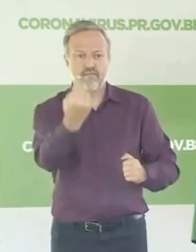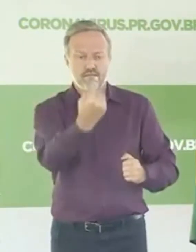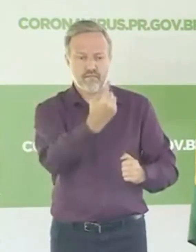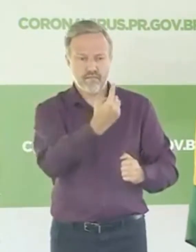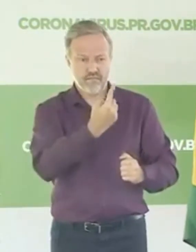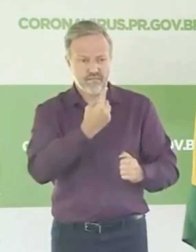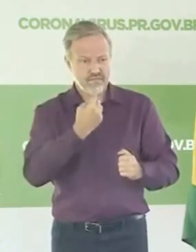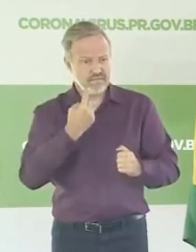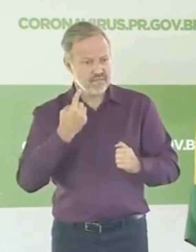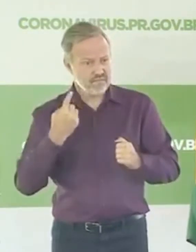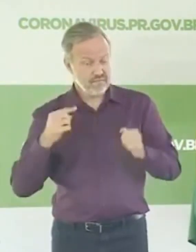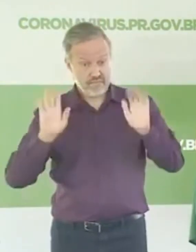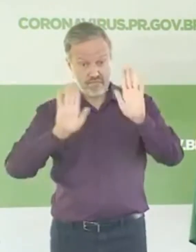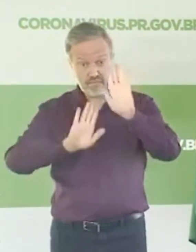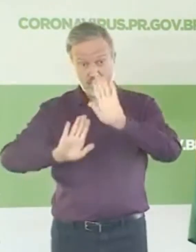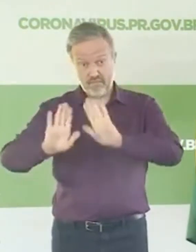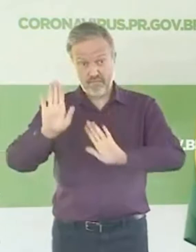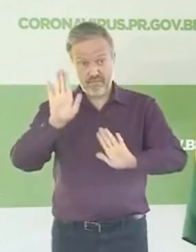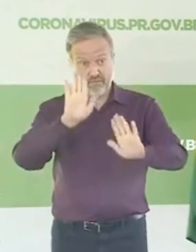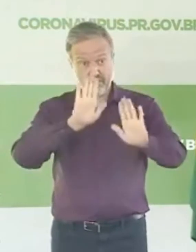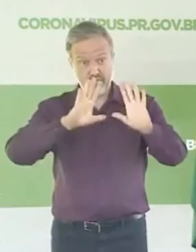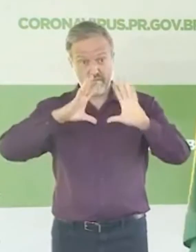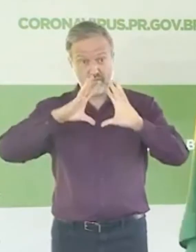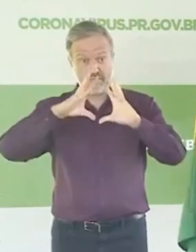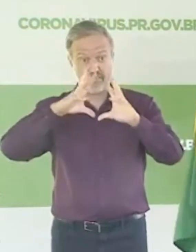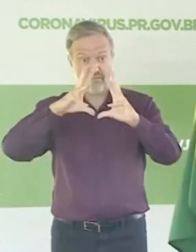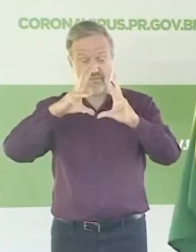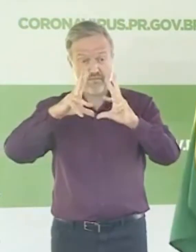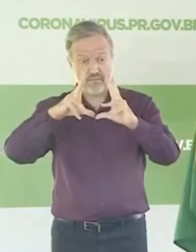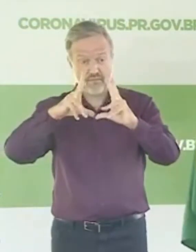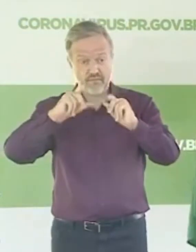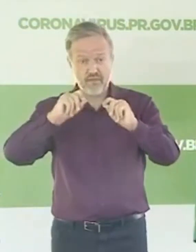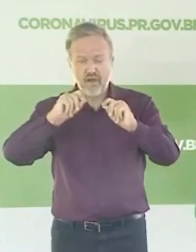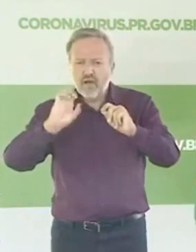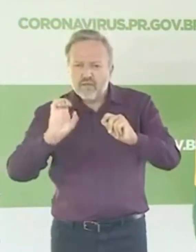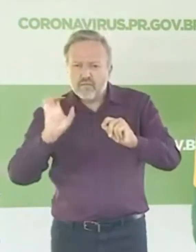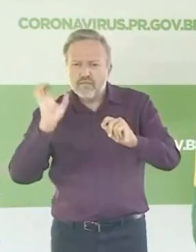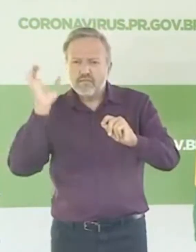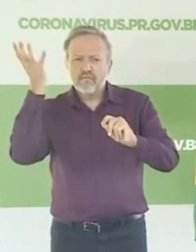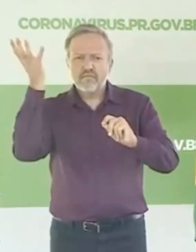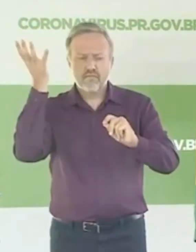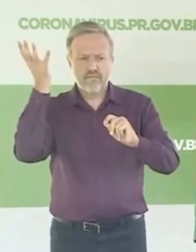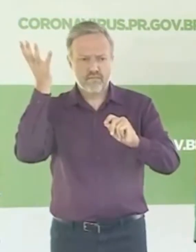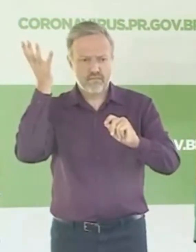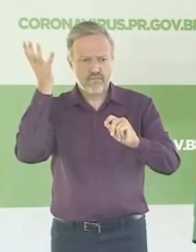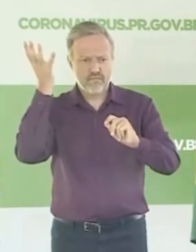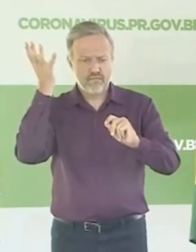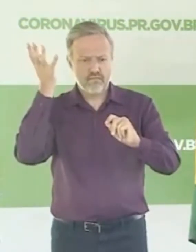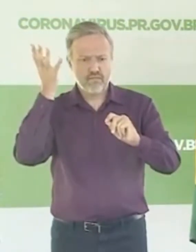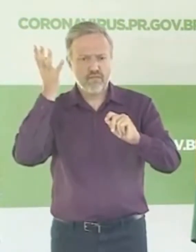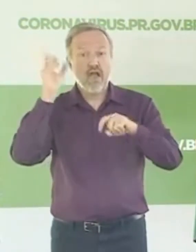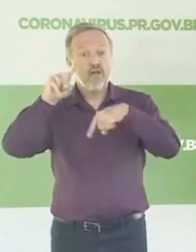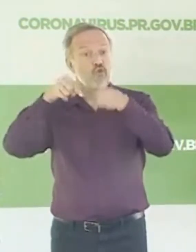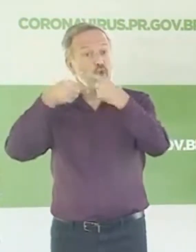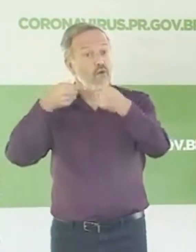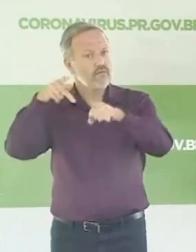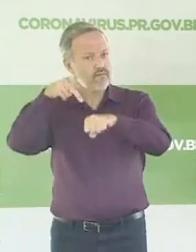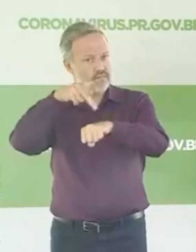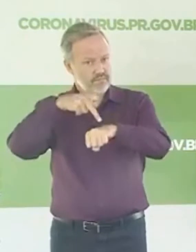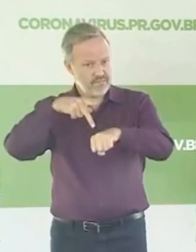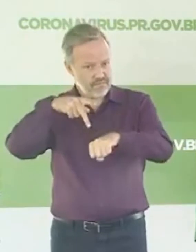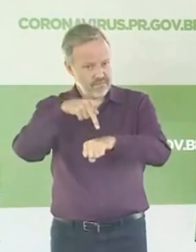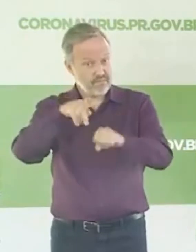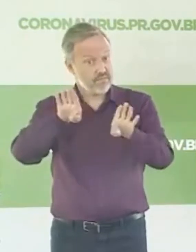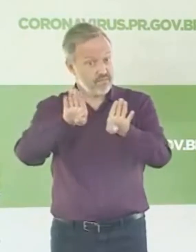todas as medidas em cima de soluções que já estão acontecendo em outros países por onde